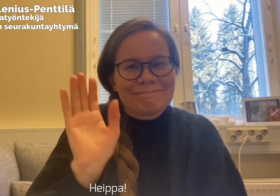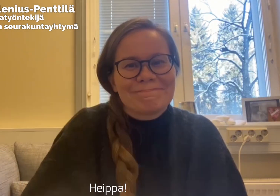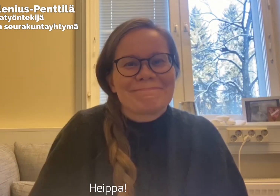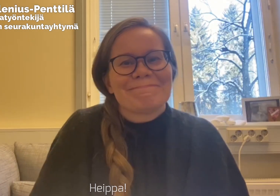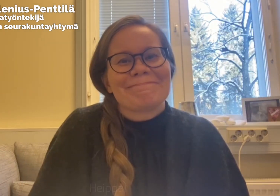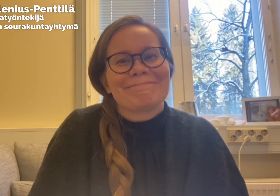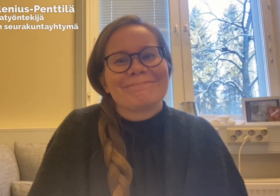Heippa!